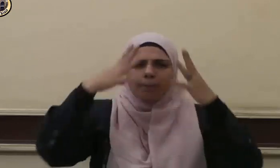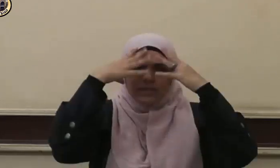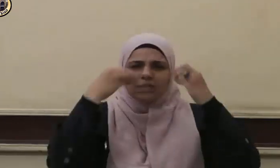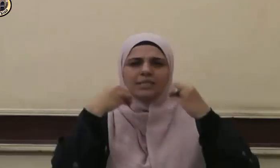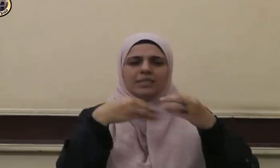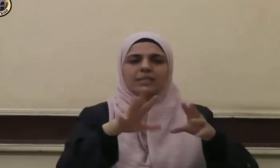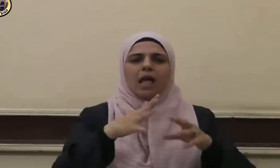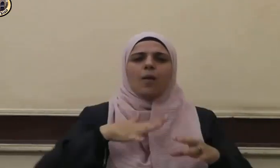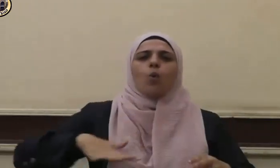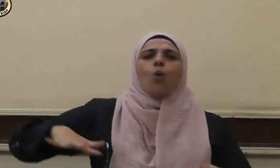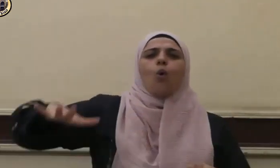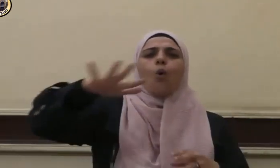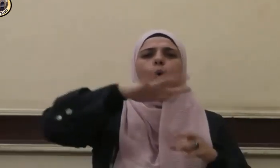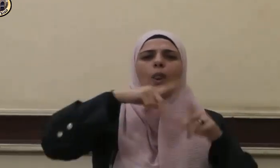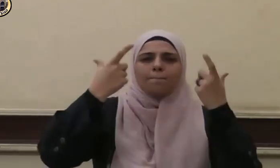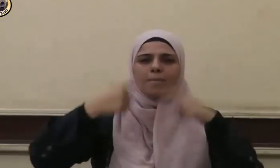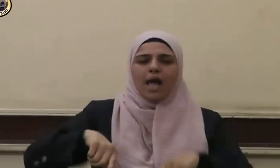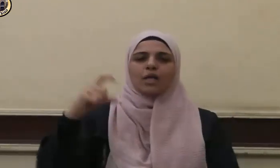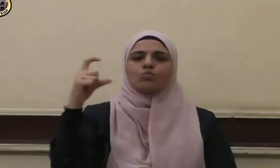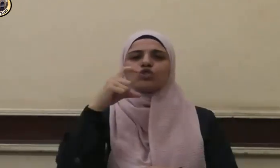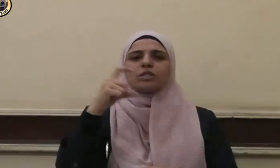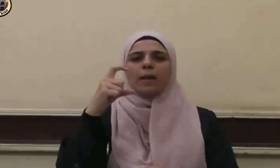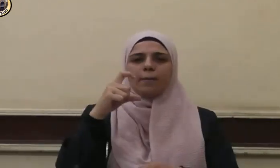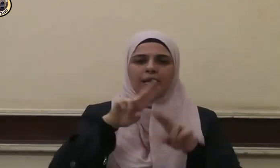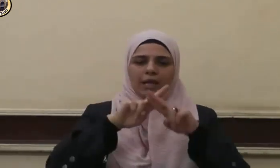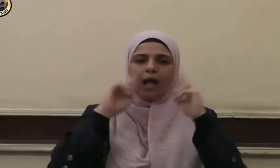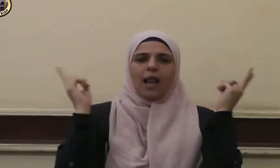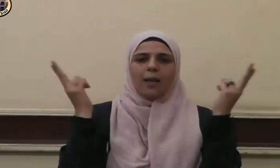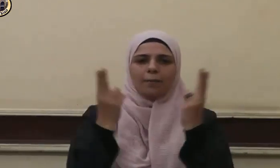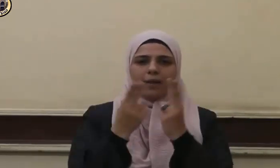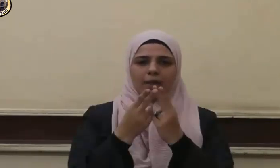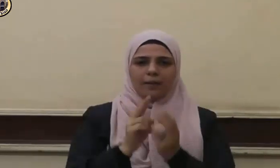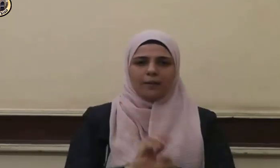سلاما وسائر بلاد العالمين